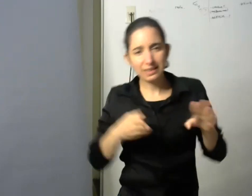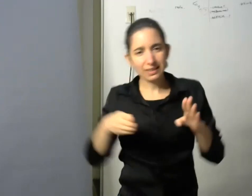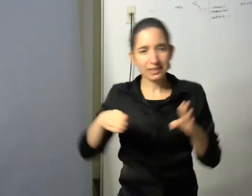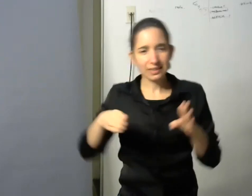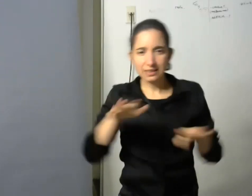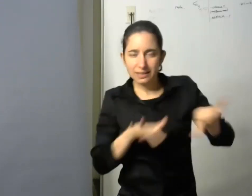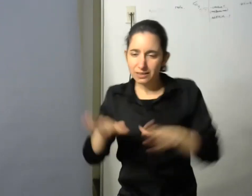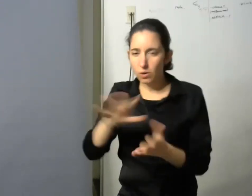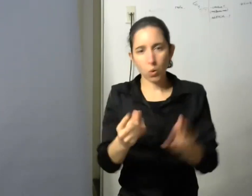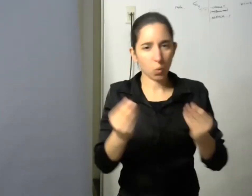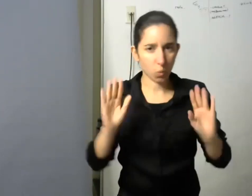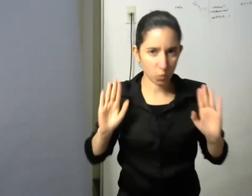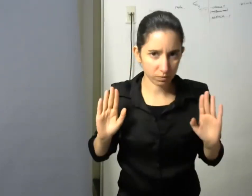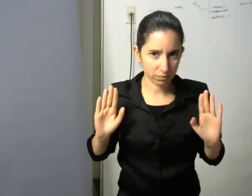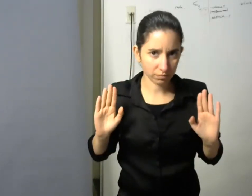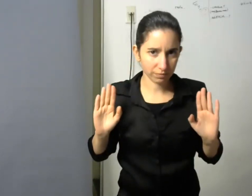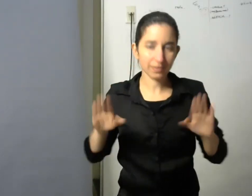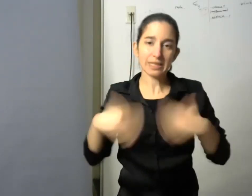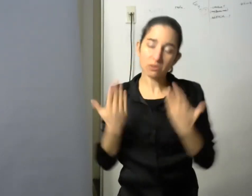de ellas fue pedir apuntes prestados y